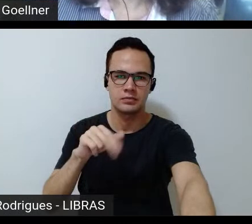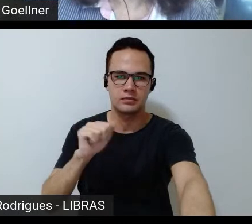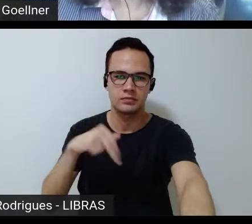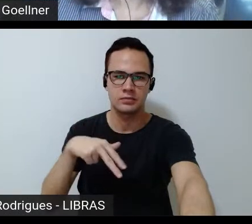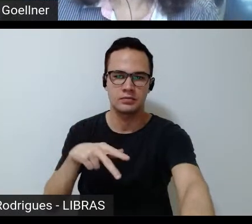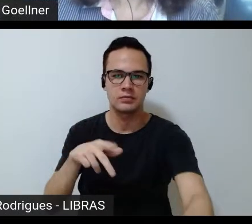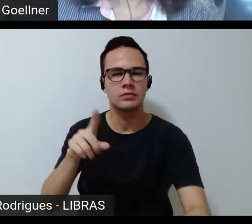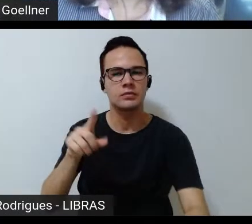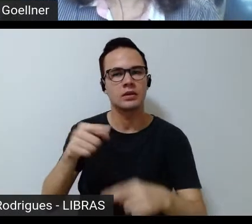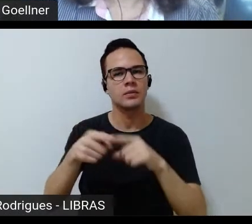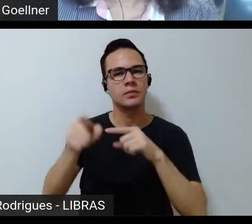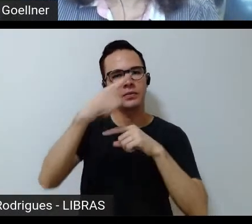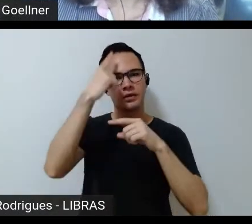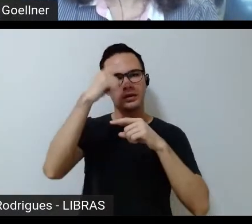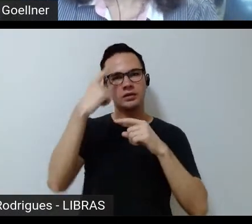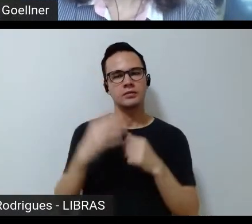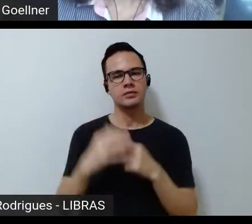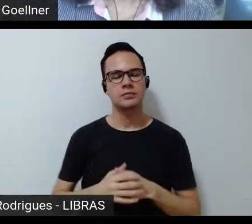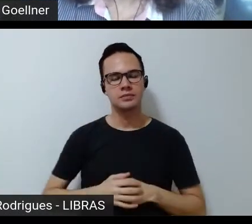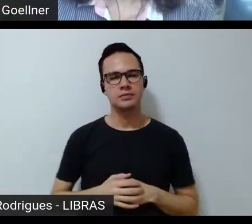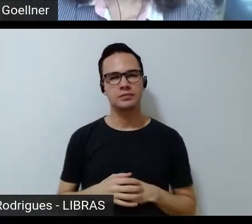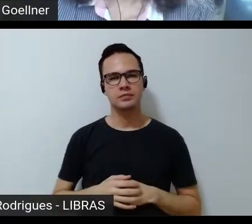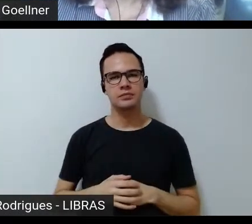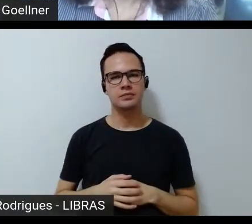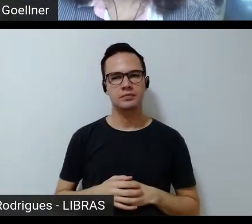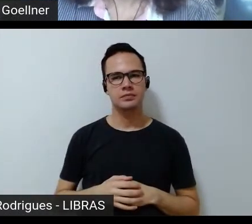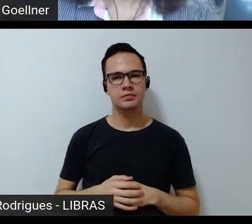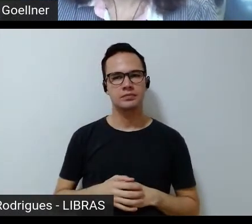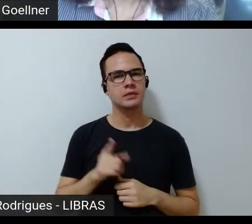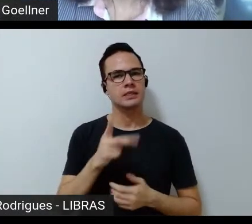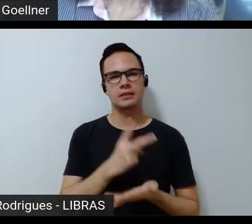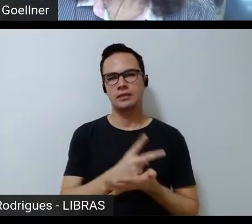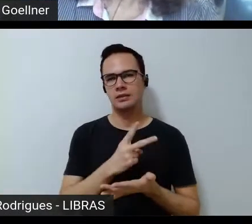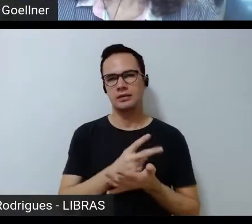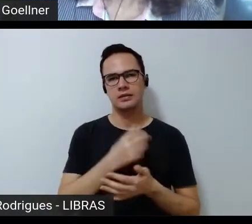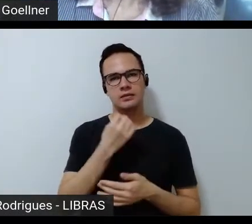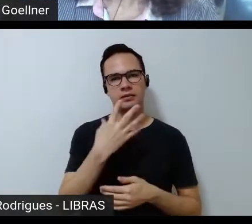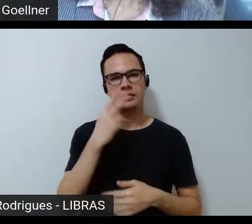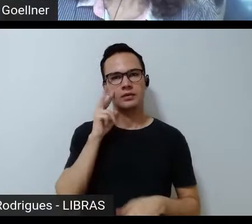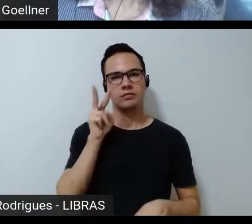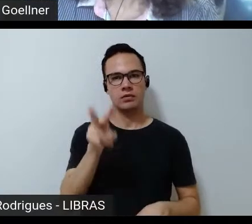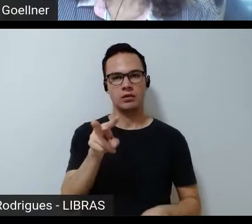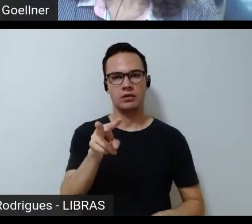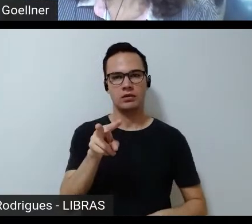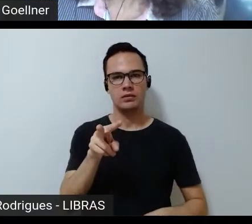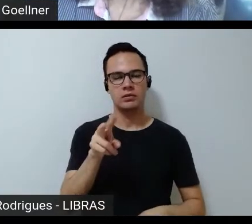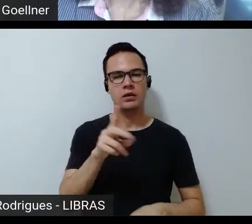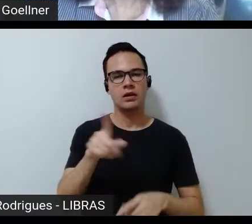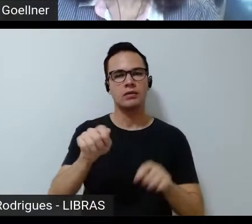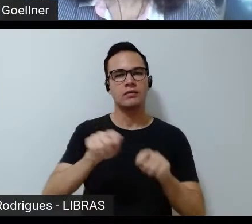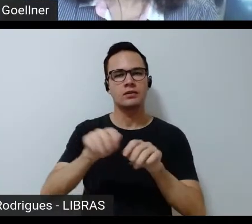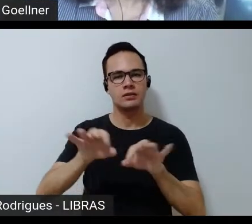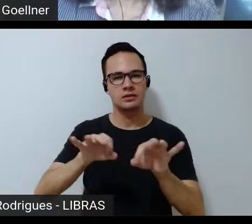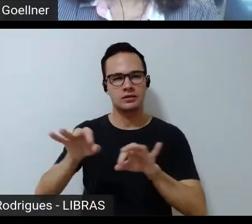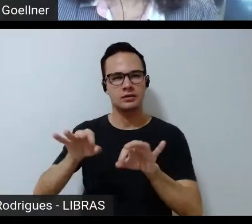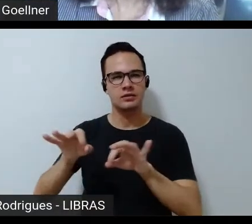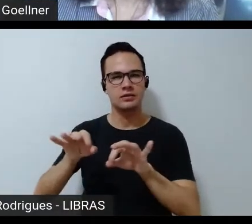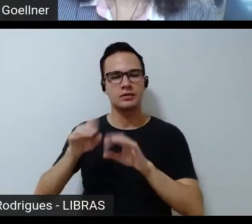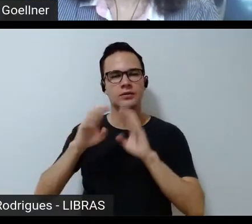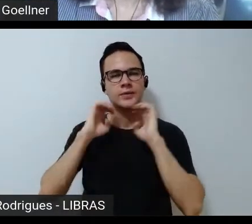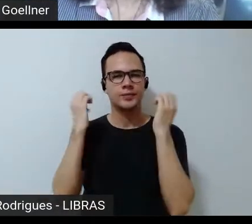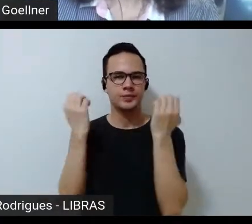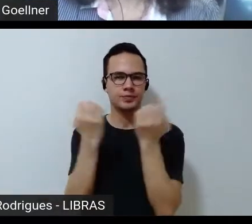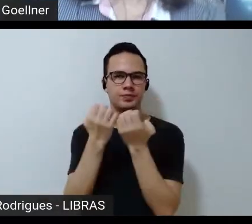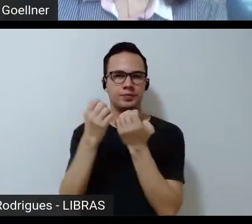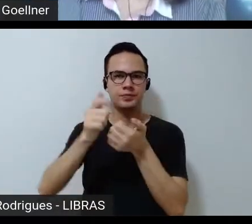por essa iniciativa é sempre muito bom ver que ações como essa implicando